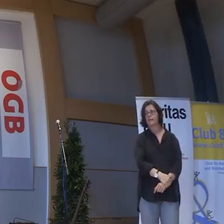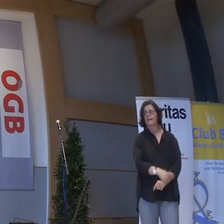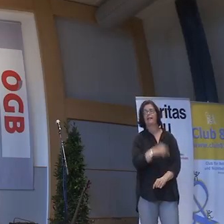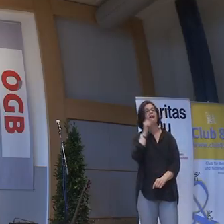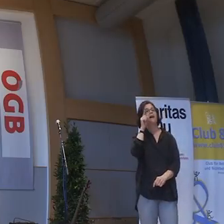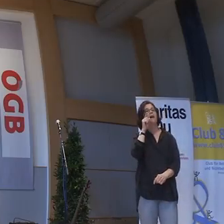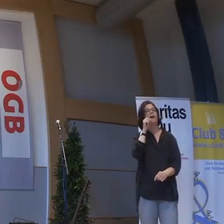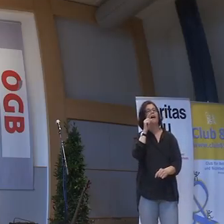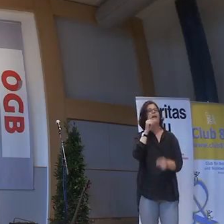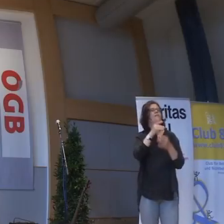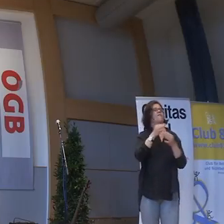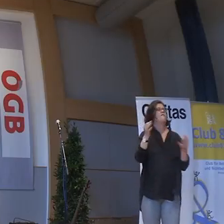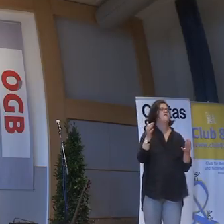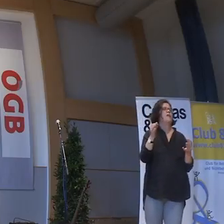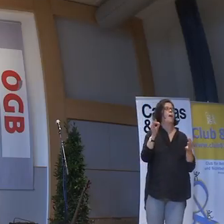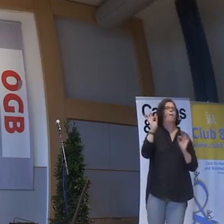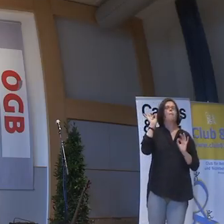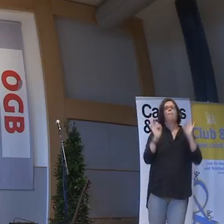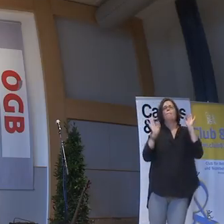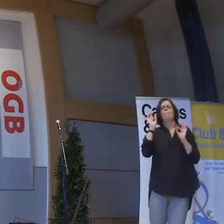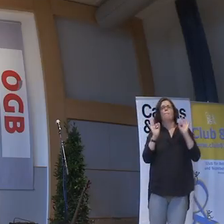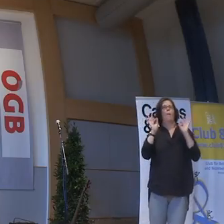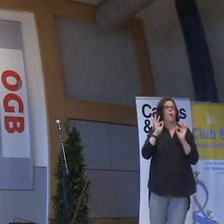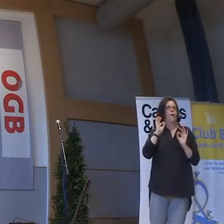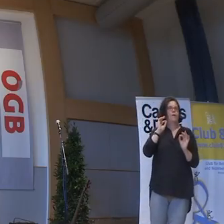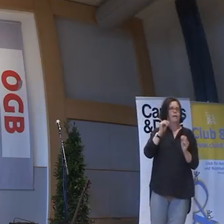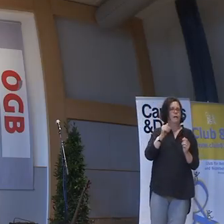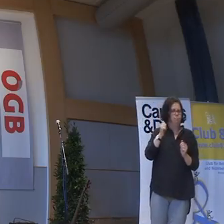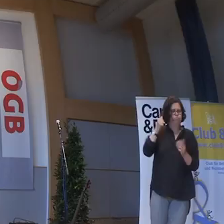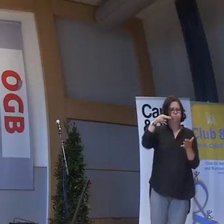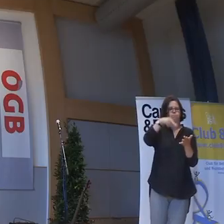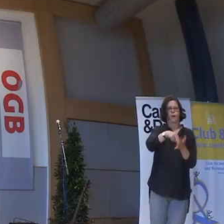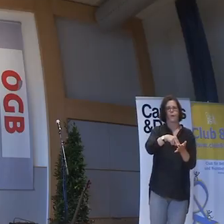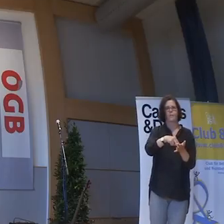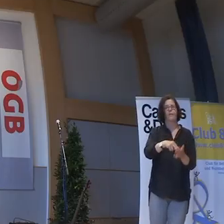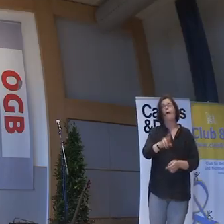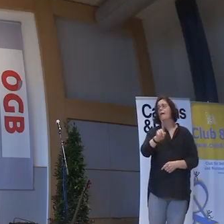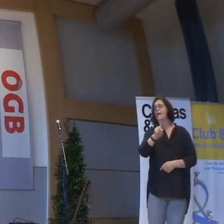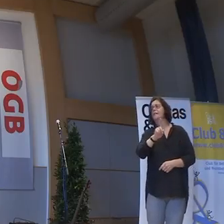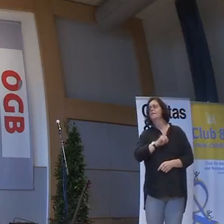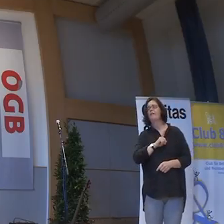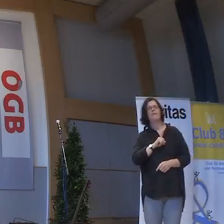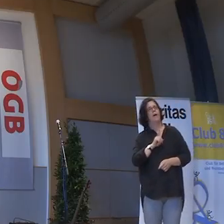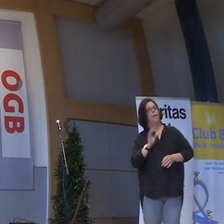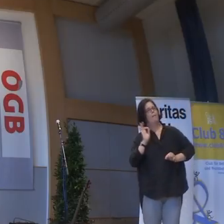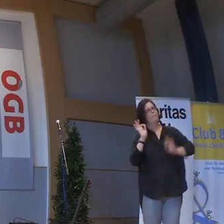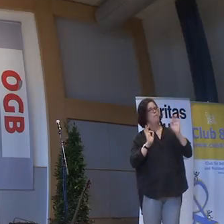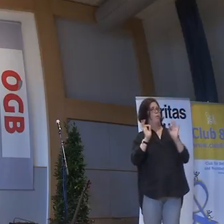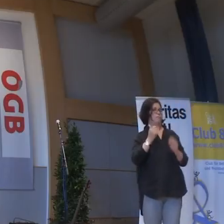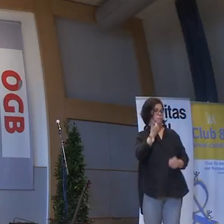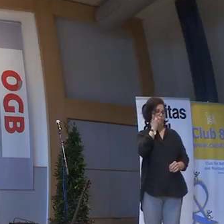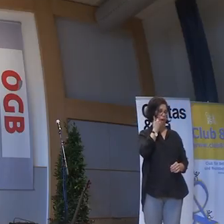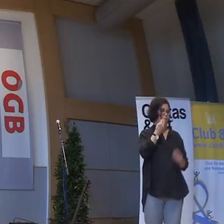ist ein Fashion Statement. Ok? Ich bin nämlich ein modischer Mann.